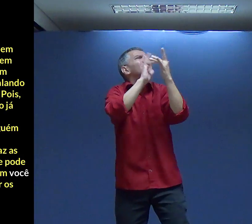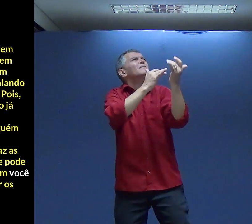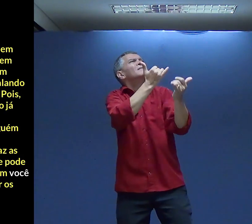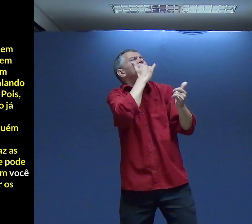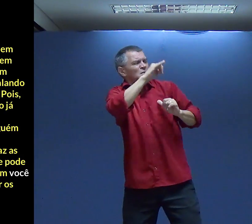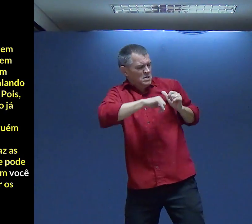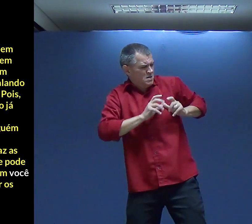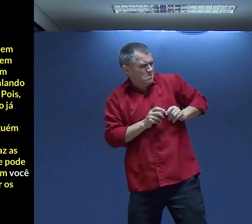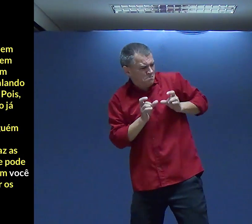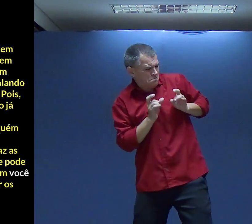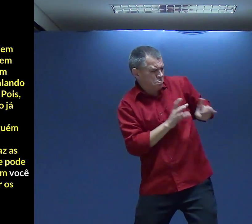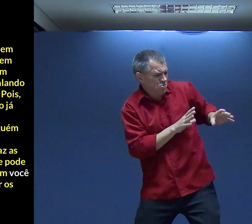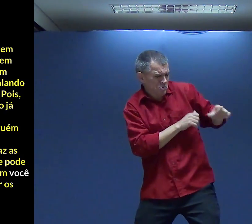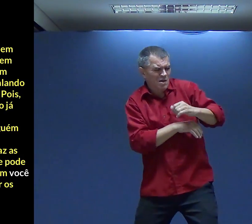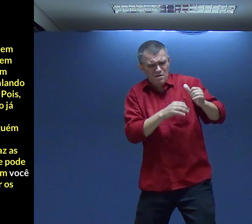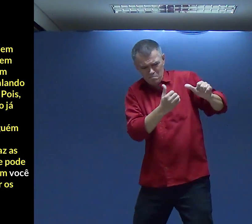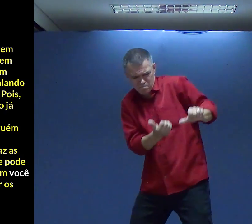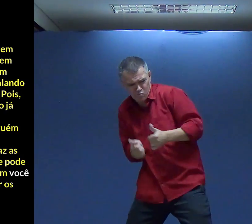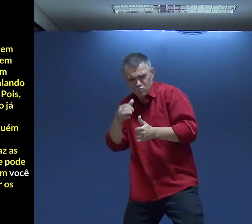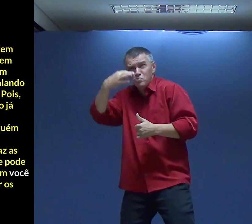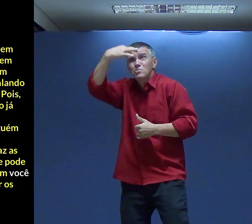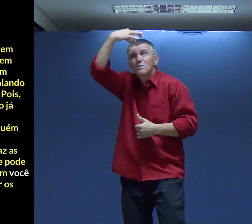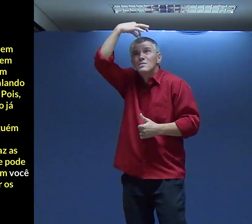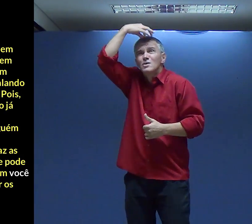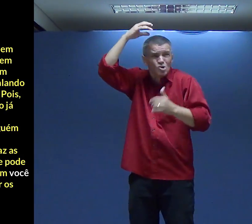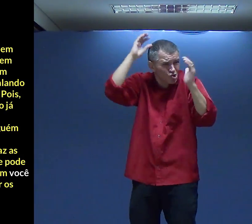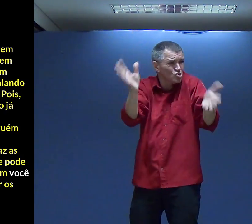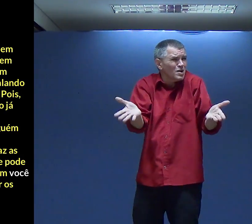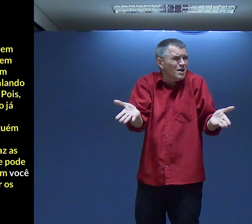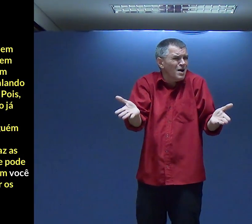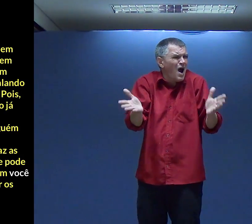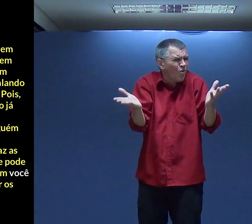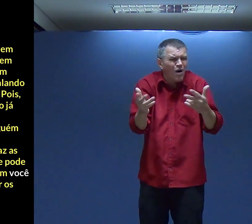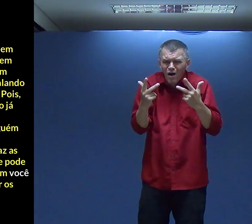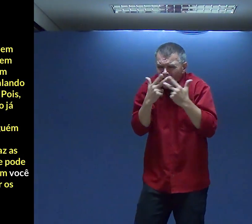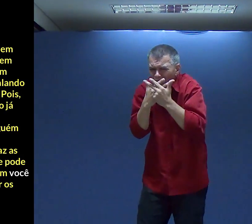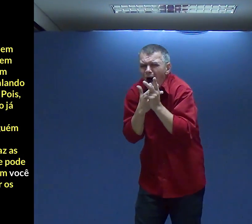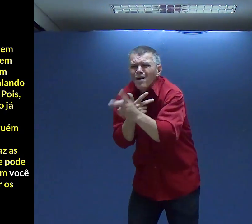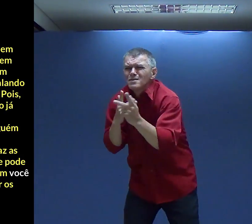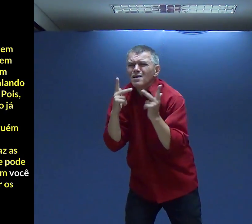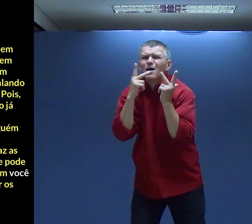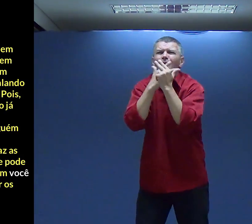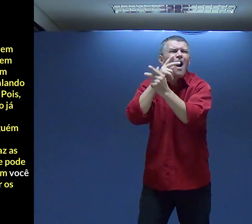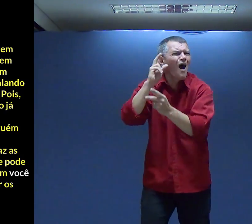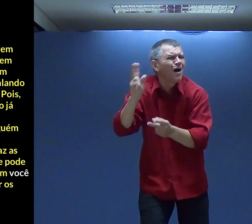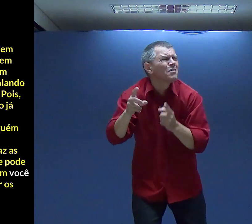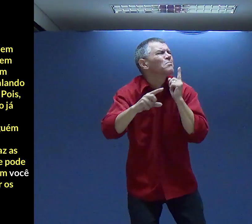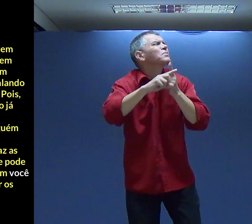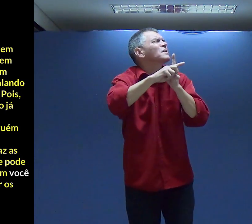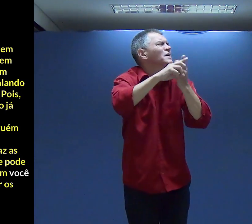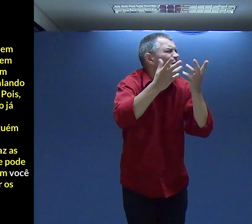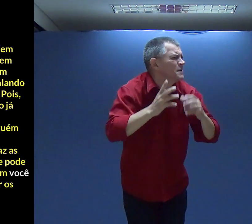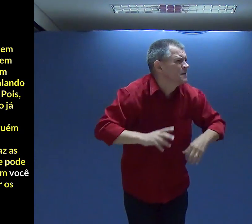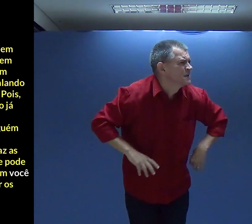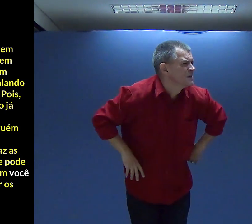Sabe Você precisa Se encher De arrependimento E parar De